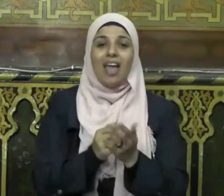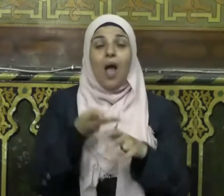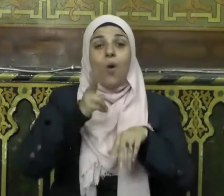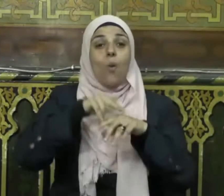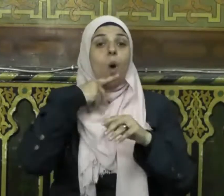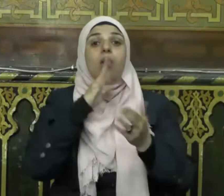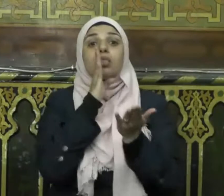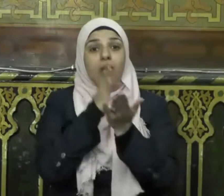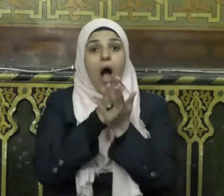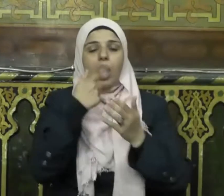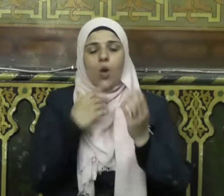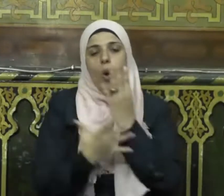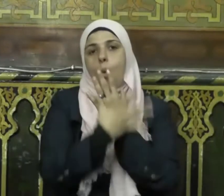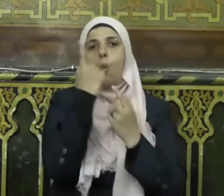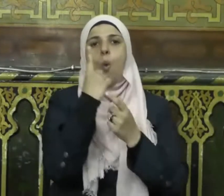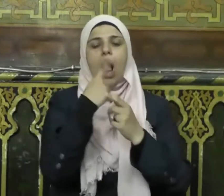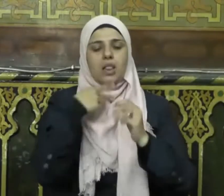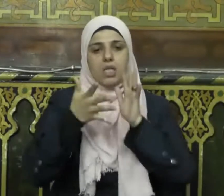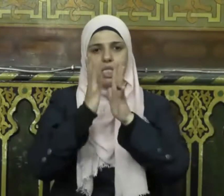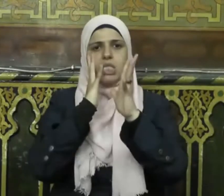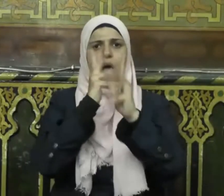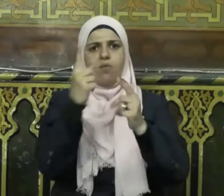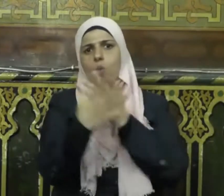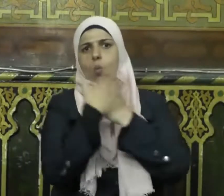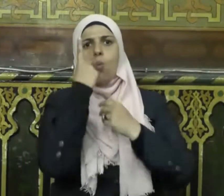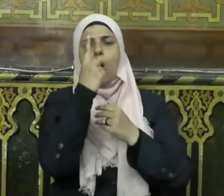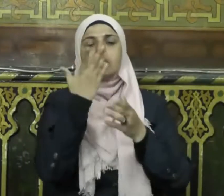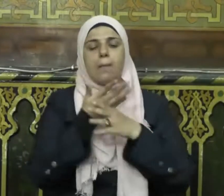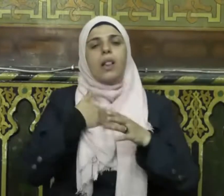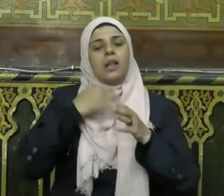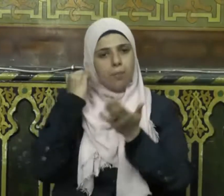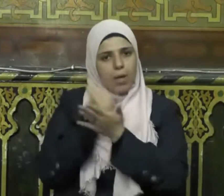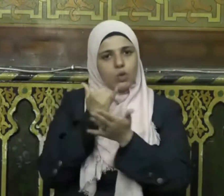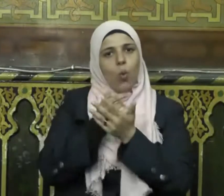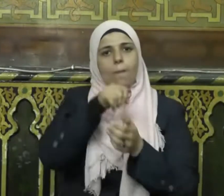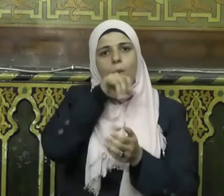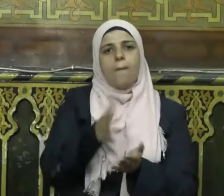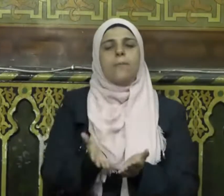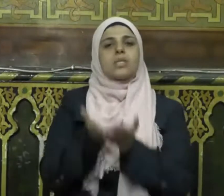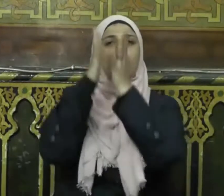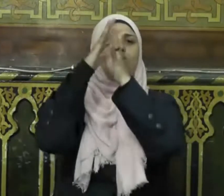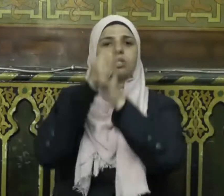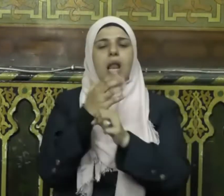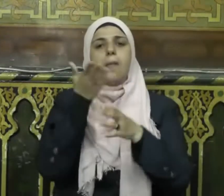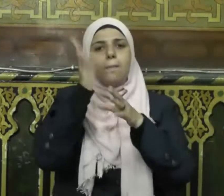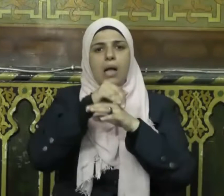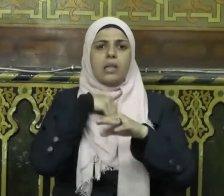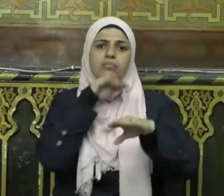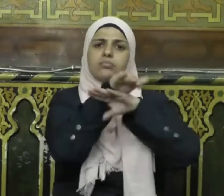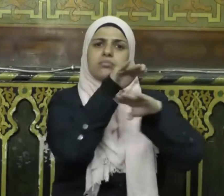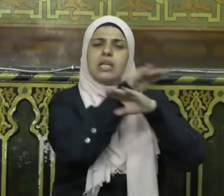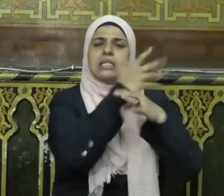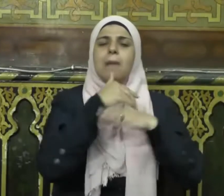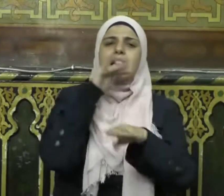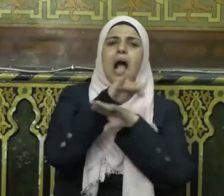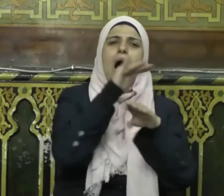وتحقيق وحدة الصف حتى يتمكن النبي صلى الله عليه وسلم من إبلاغ رسالة ربه